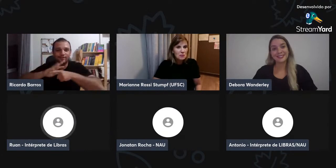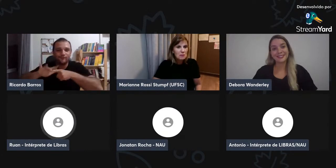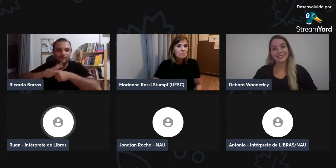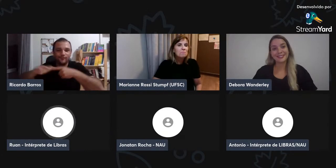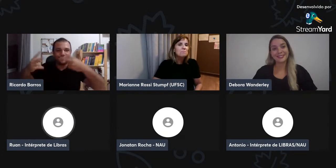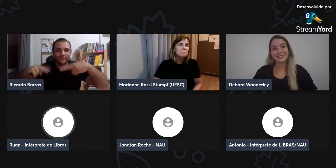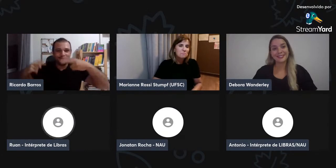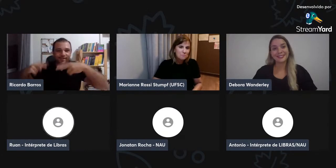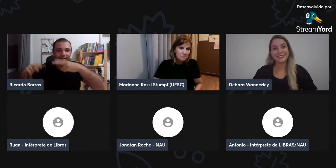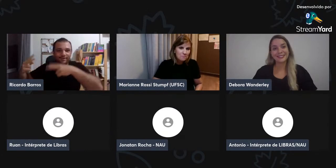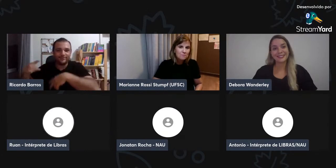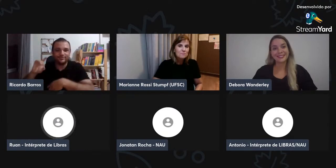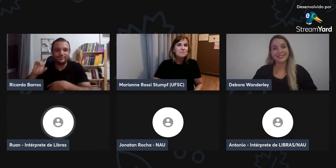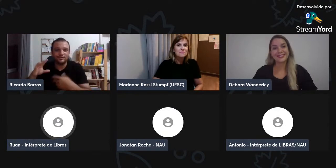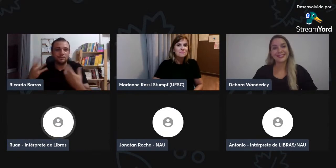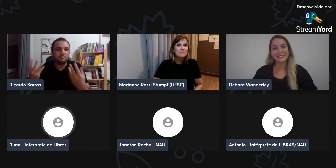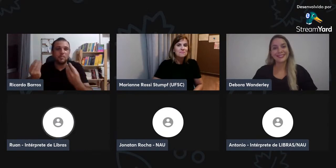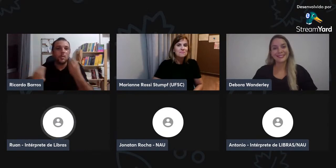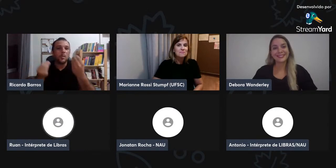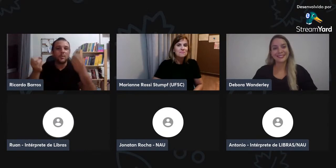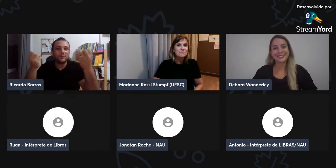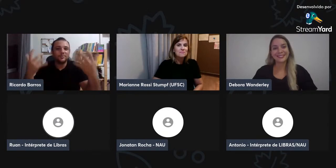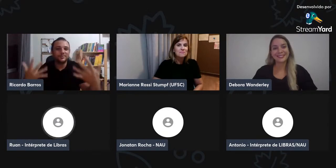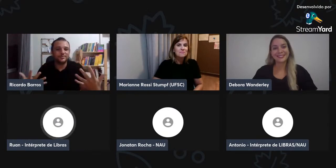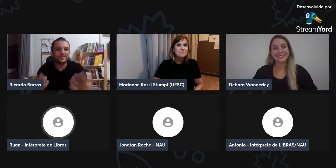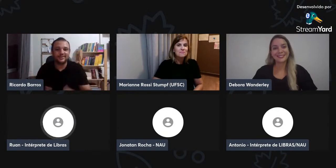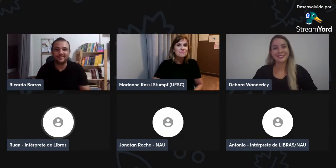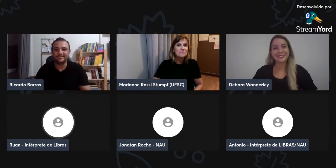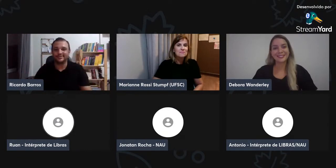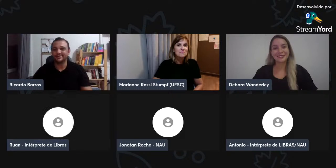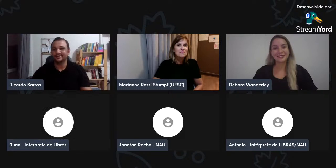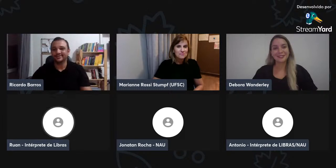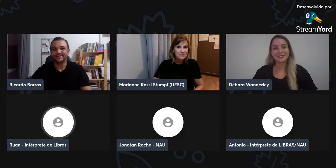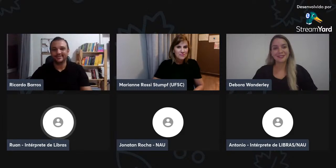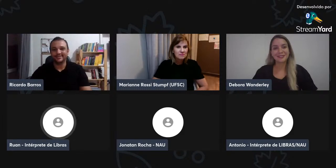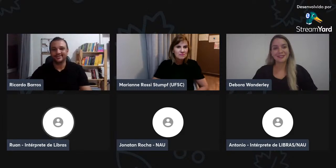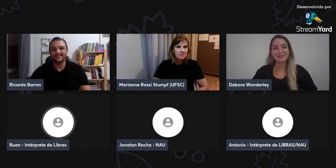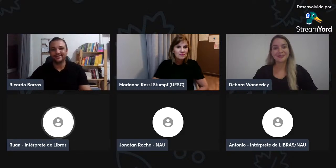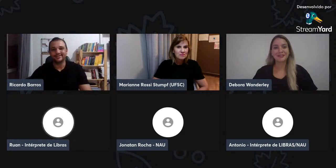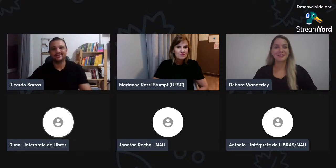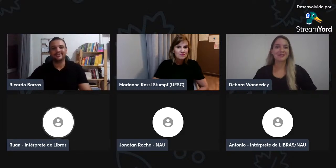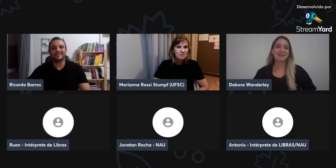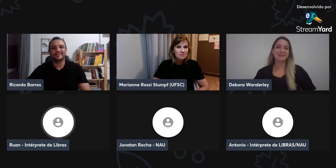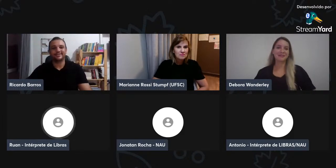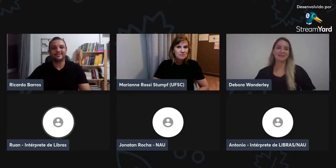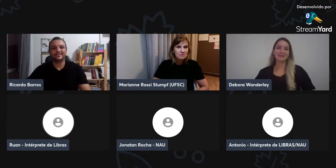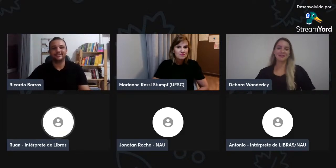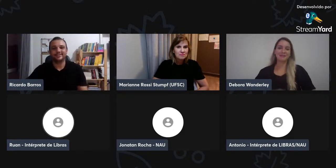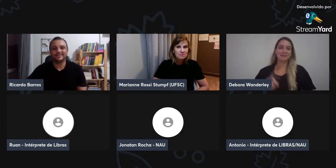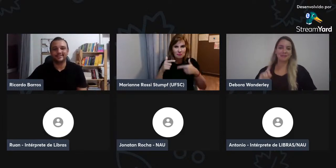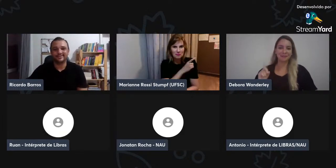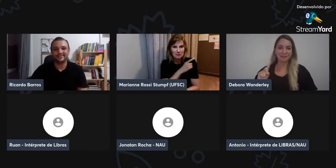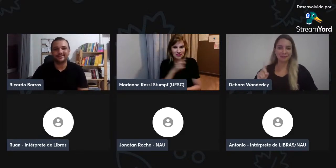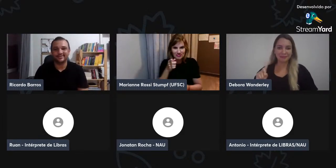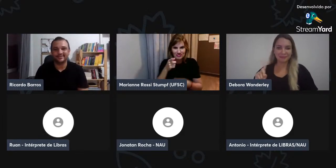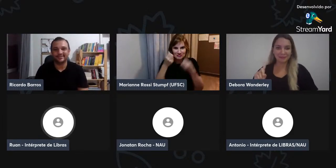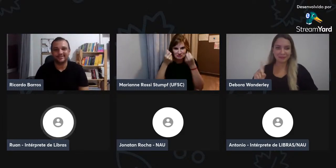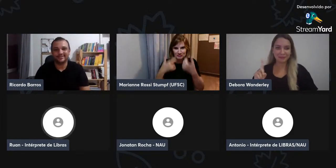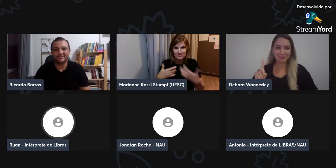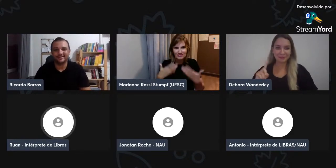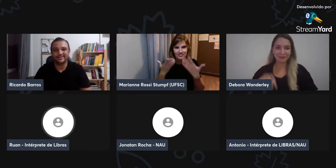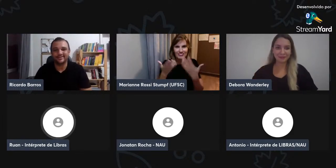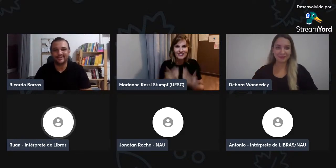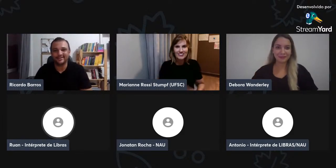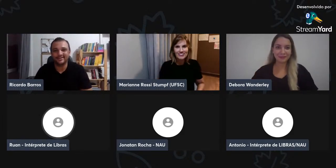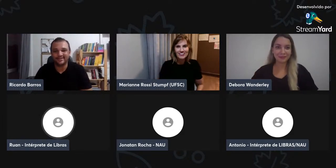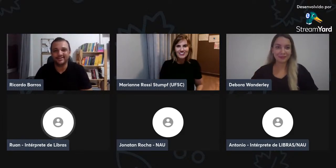Professora Mariana, Mariane e Débora, o que vocês explicam em relação a algumas pessoas que pensam que o sign